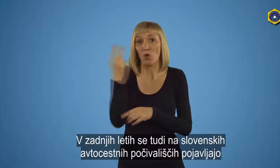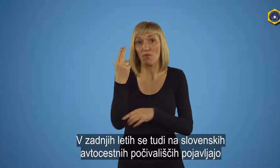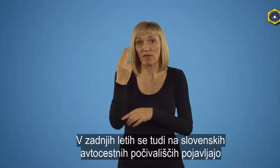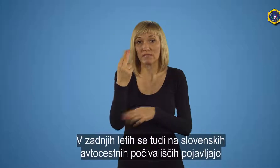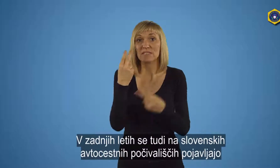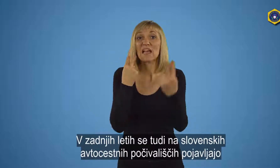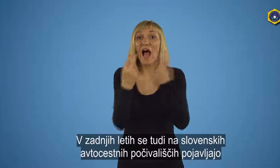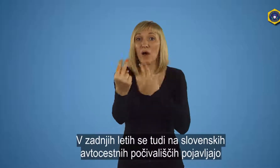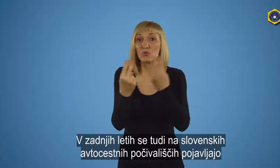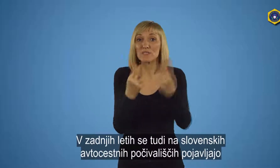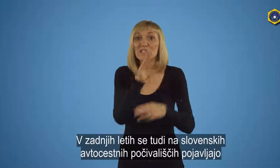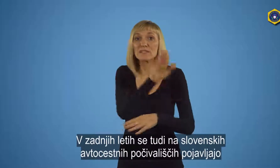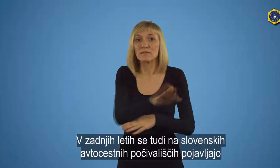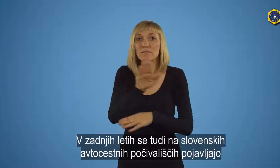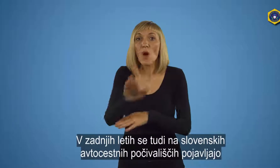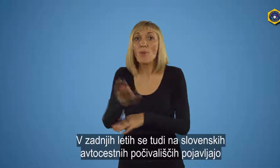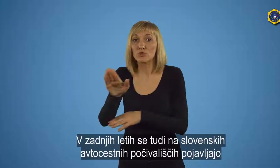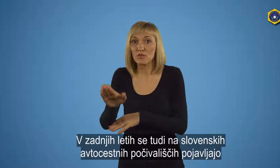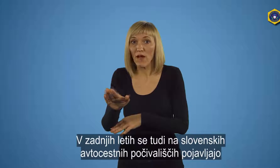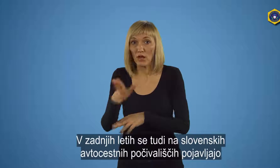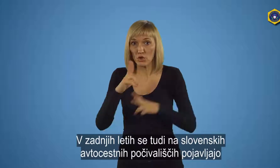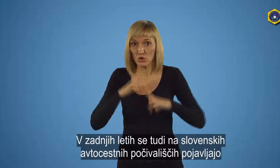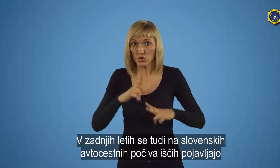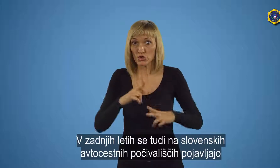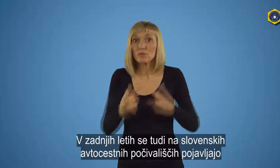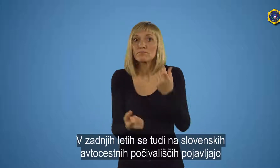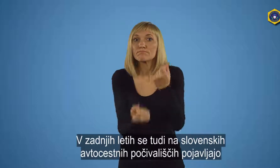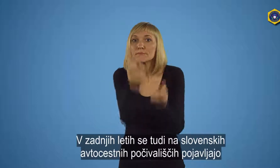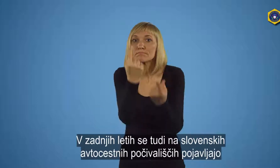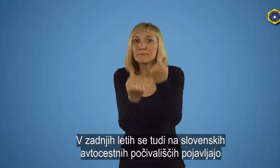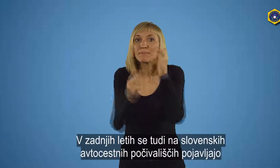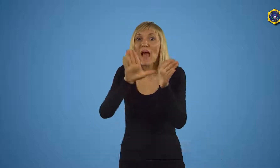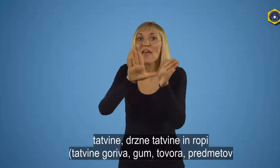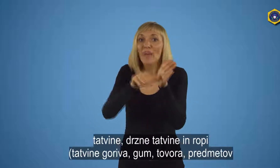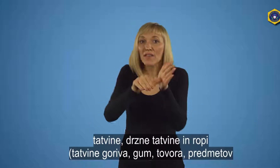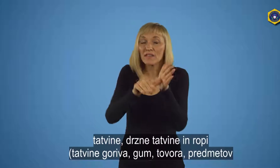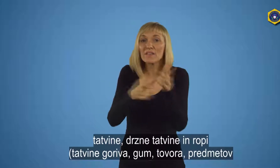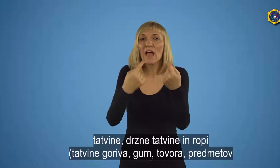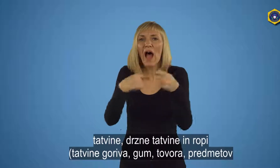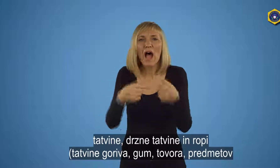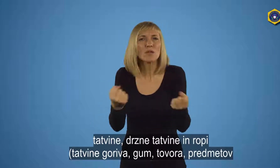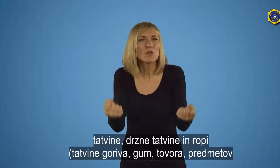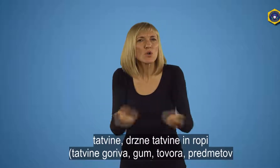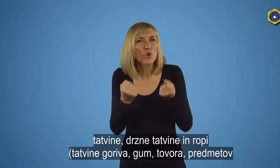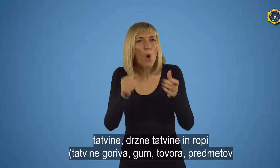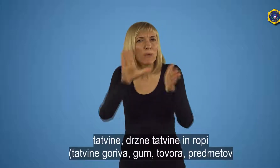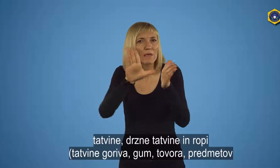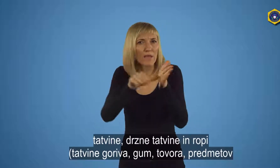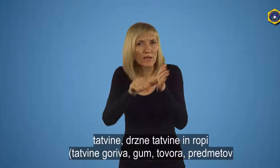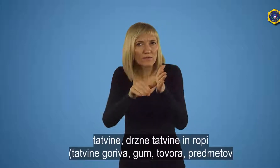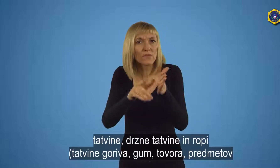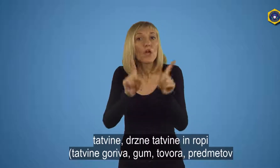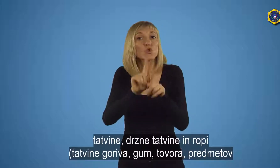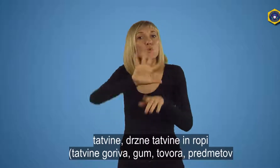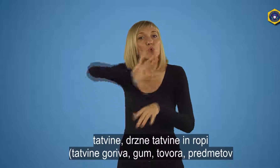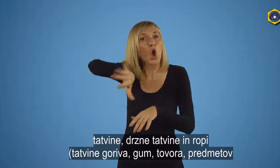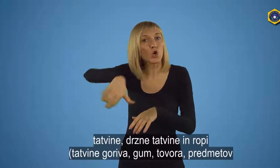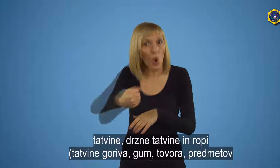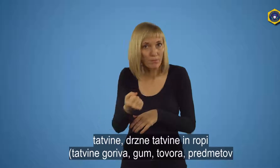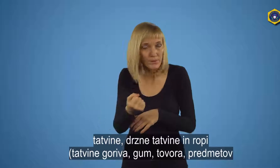počivališčih pojavljajo tatvine, drzne tatvine in ropi, tatvine goriva, gum, tovora, predmetov